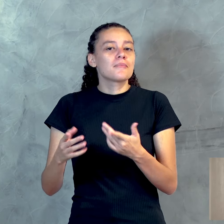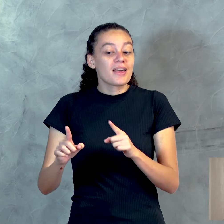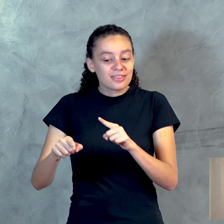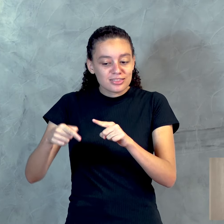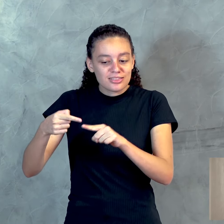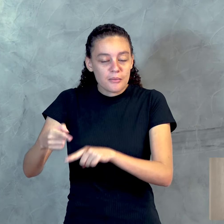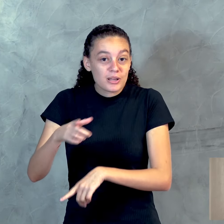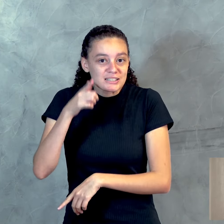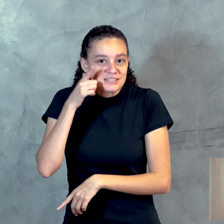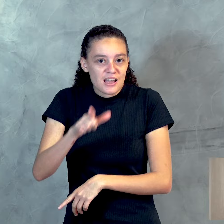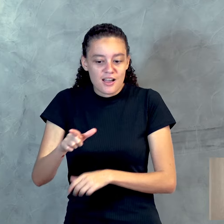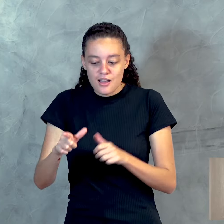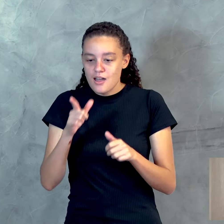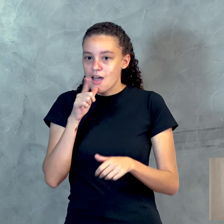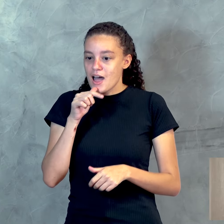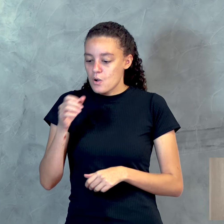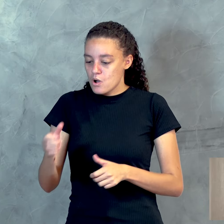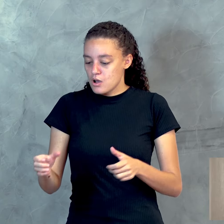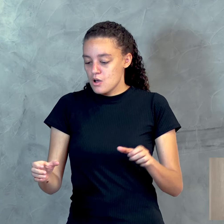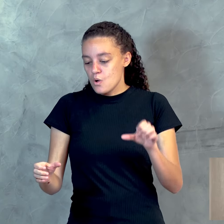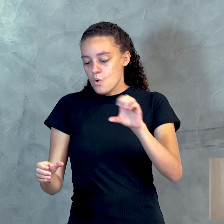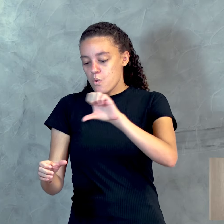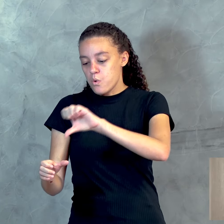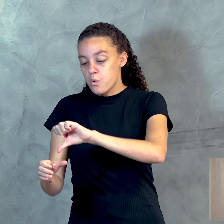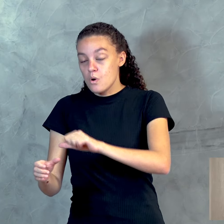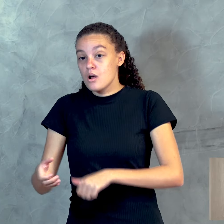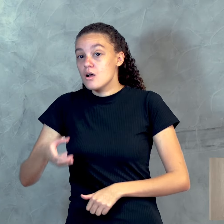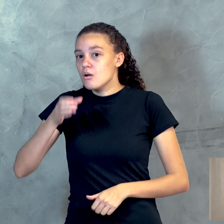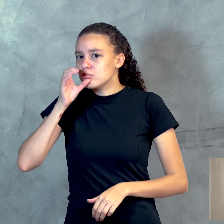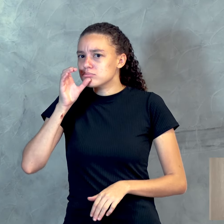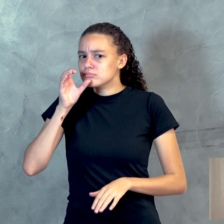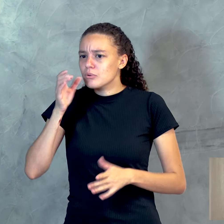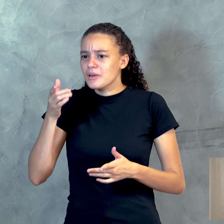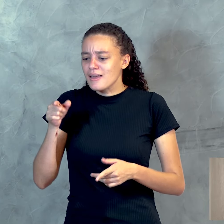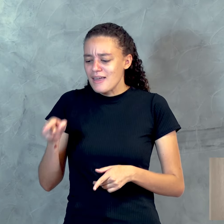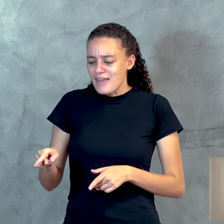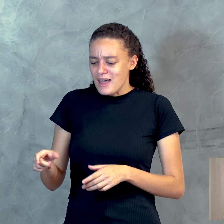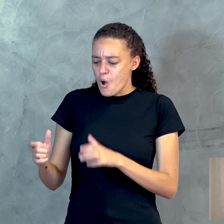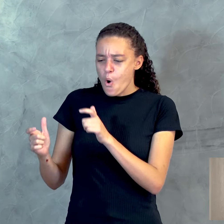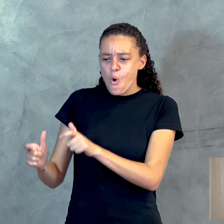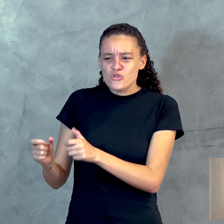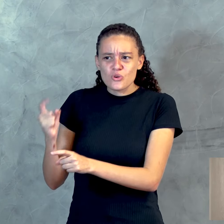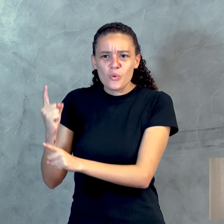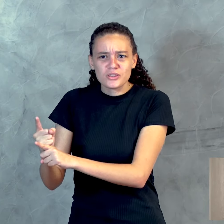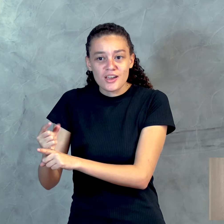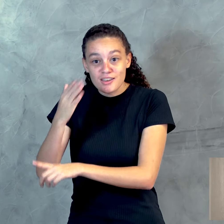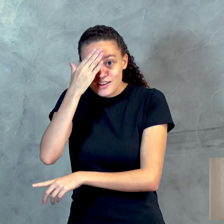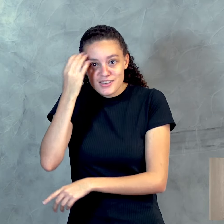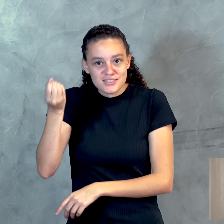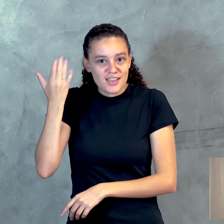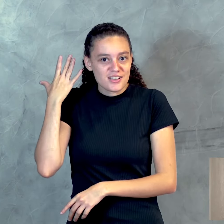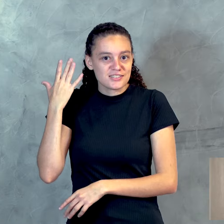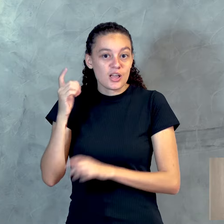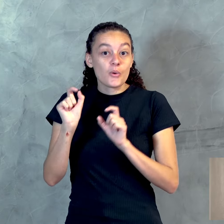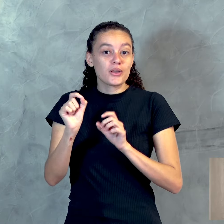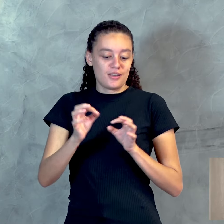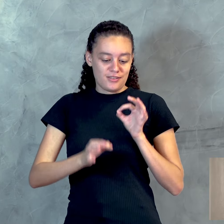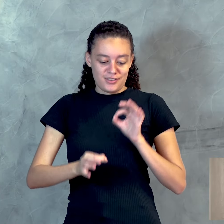a condição de usá-lo? Esquecer de onde ele veio. Justificação. Vamos